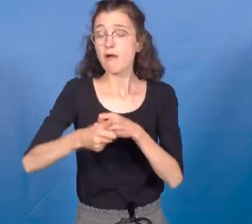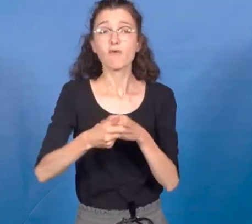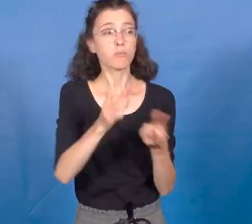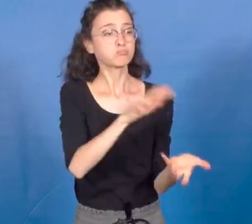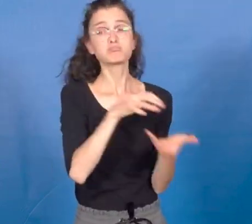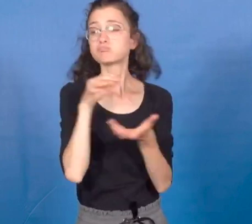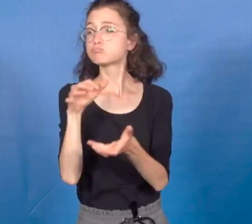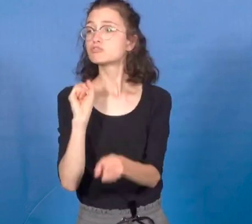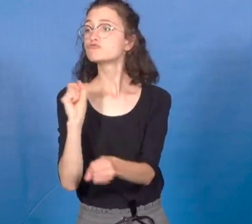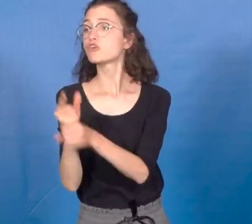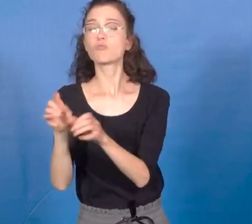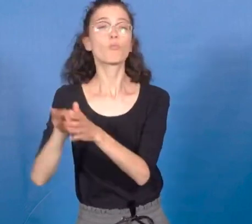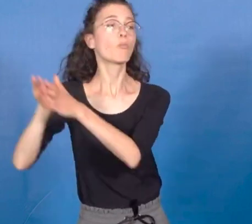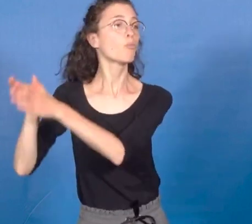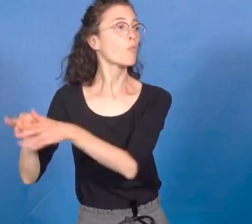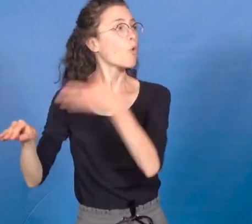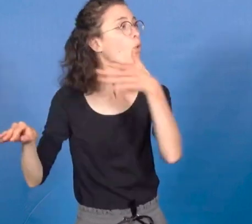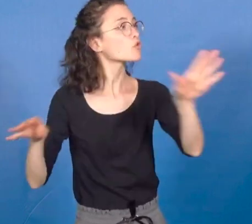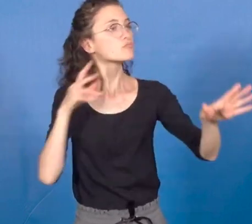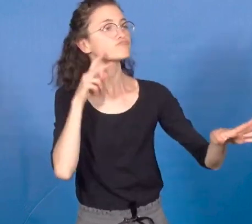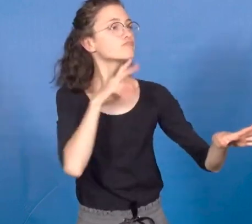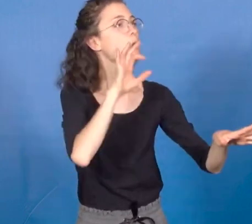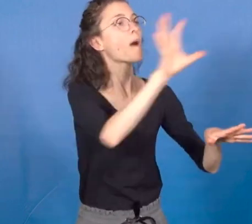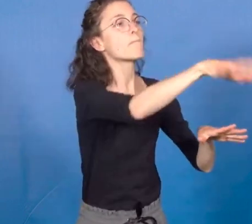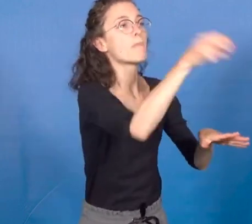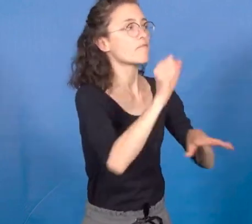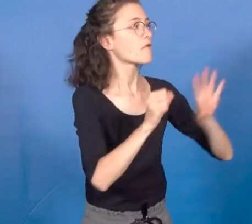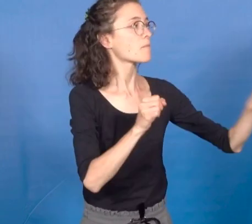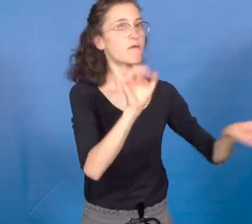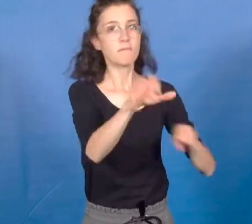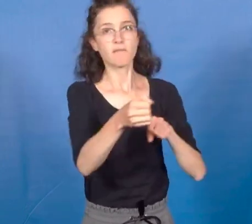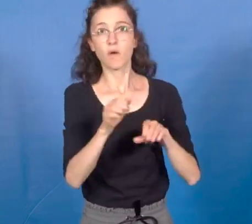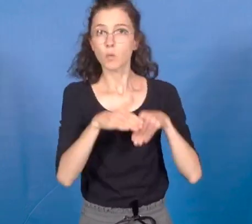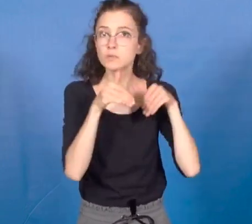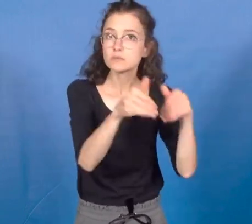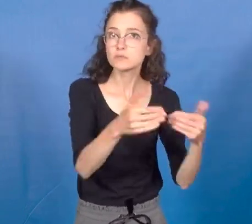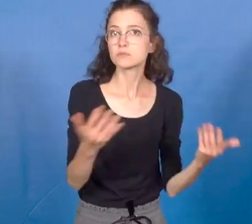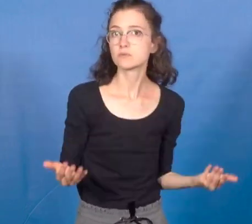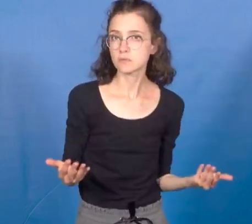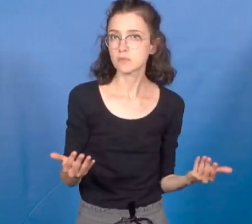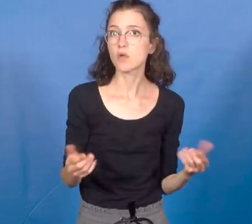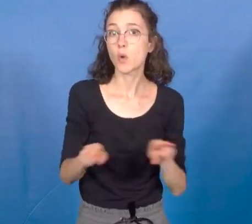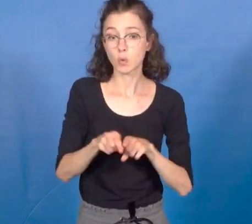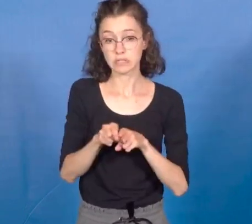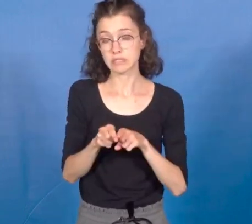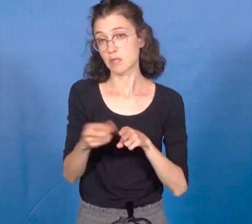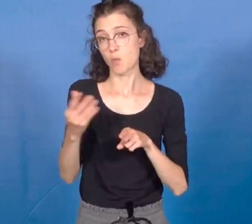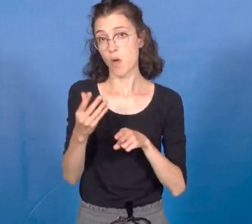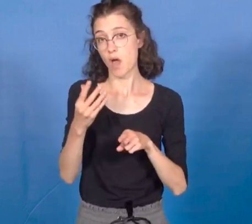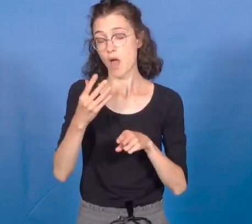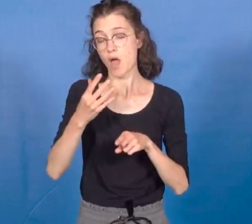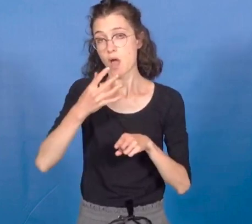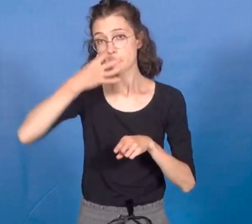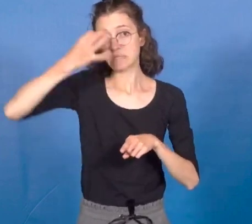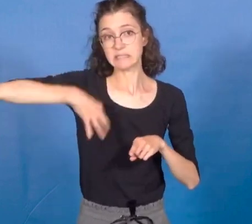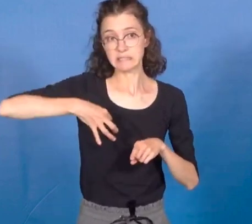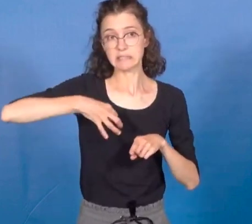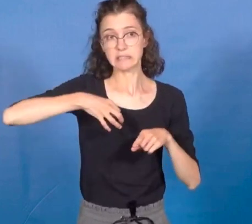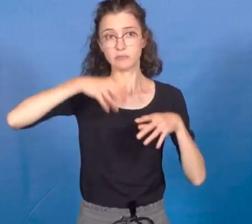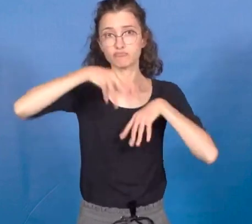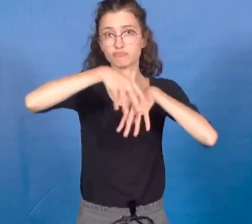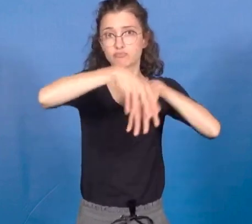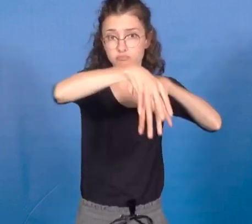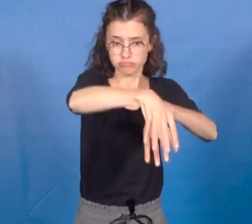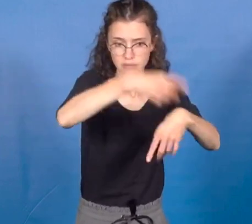de côté, et on va en rechercher d'autres et on en reprend d'autres. Du pesticide pour rendre les sols stériles, du plastique,